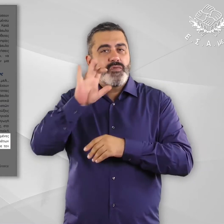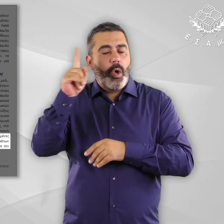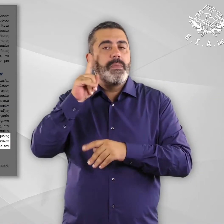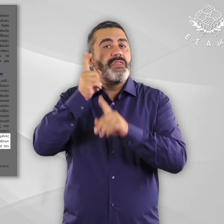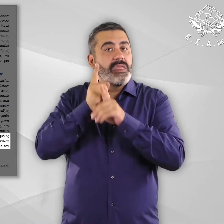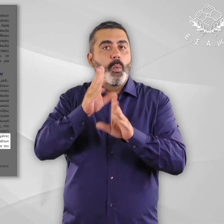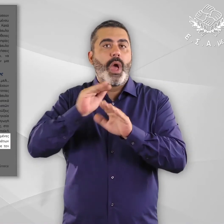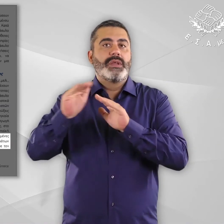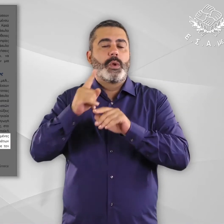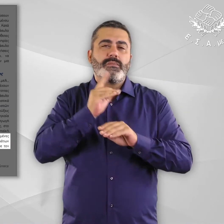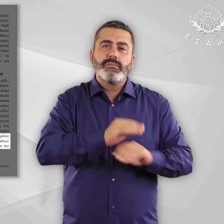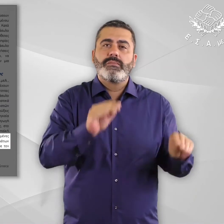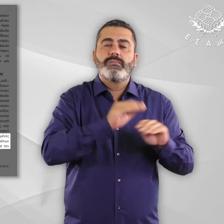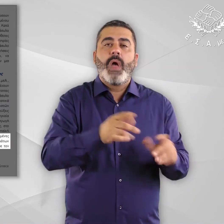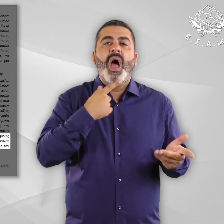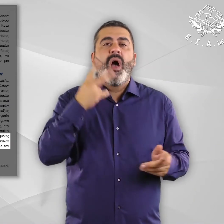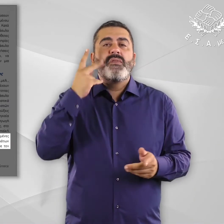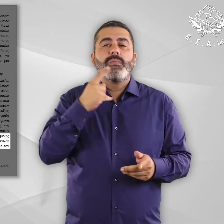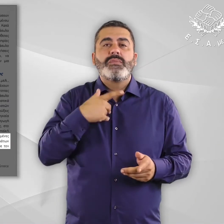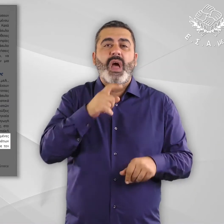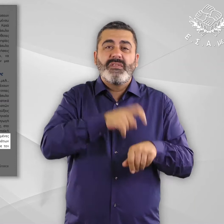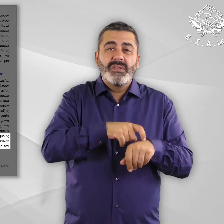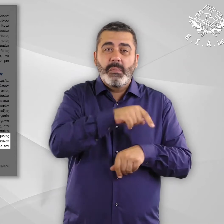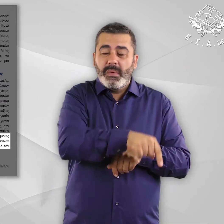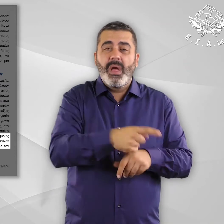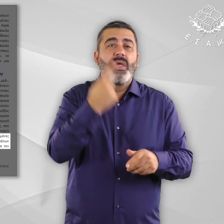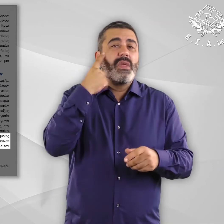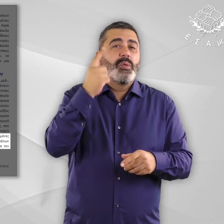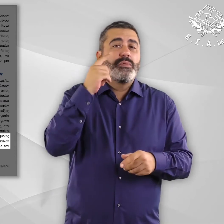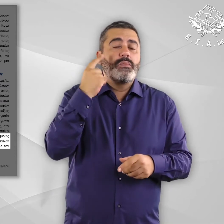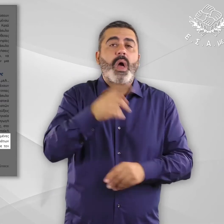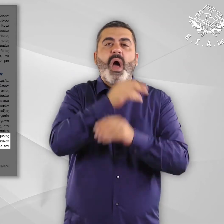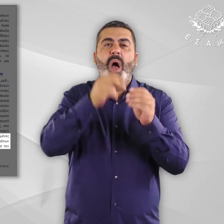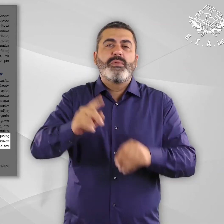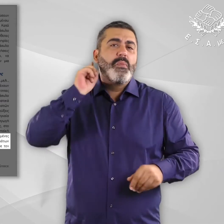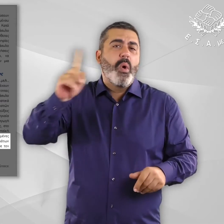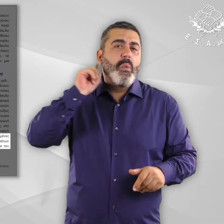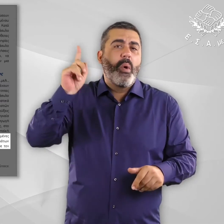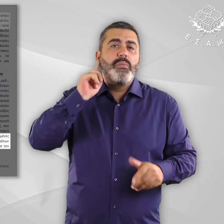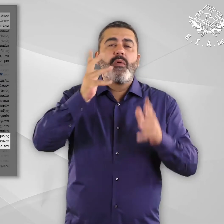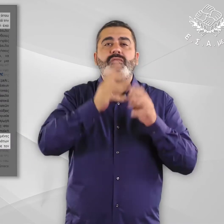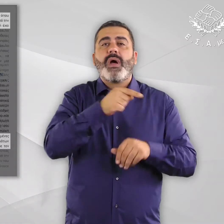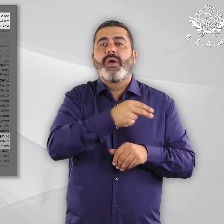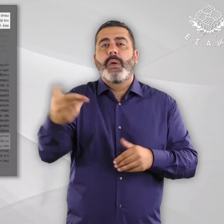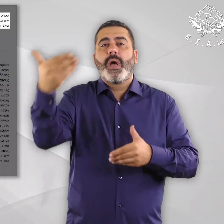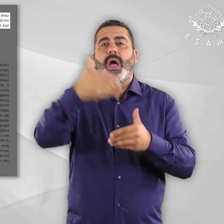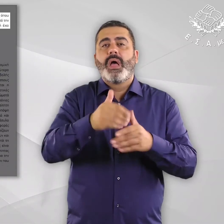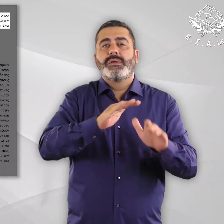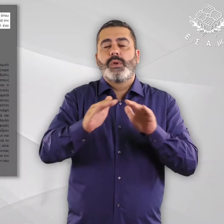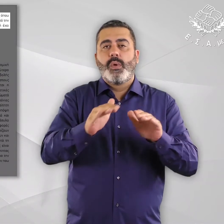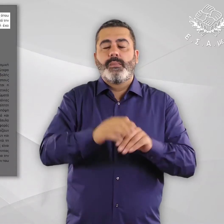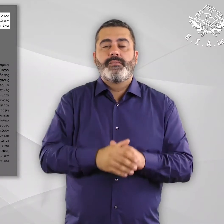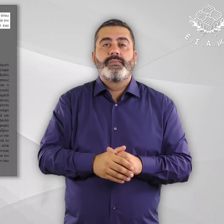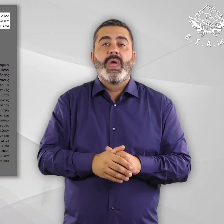ορισμένες περιπτώσεις διαπιστώνονται σοβάρες παραβιάσεις δικαιωμάτων των ευάλωτων ασύλου καθώς, σύμφωνα και με τον